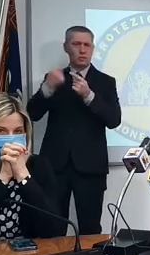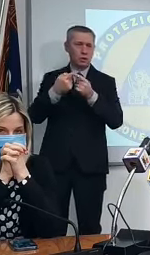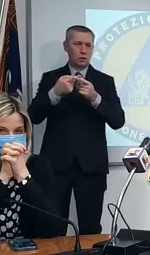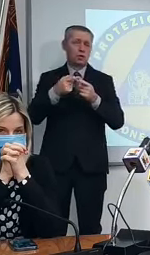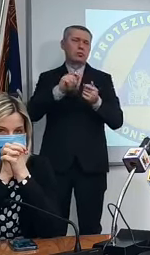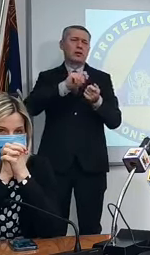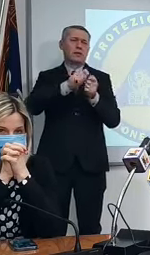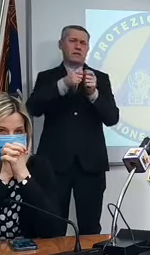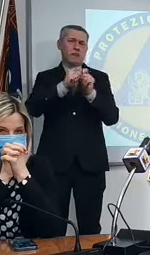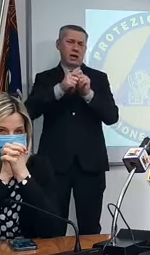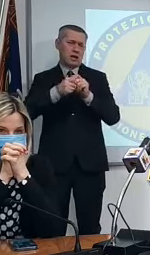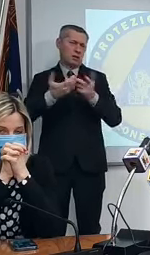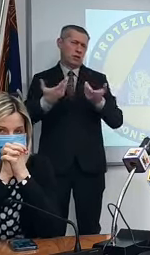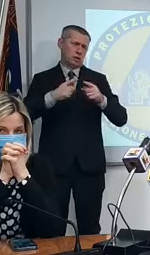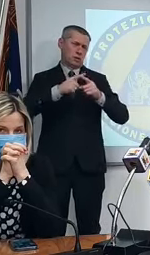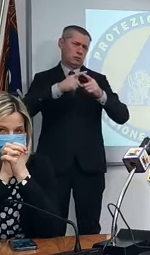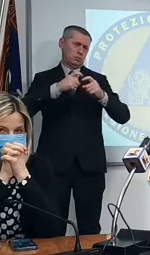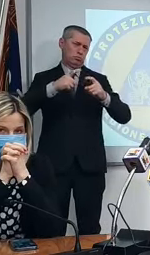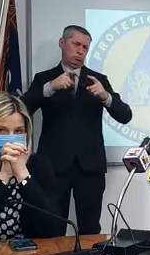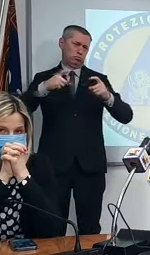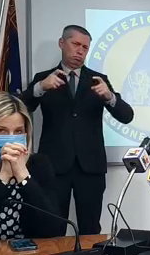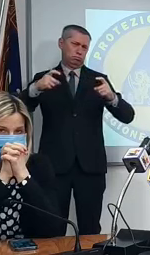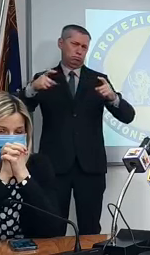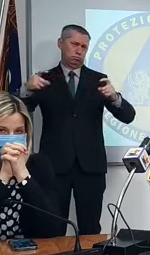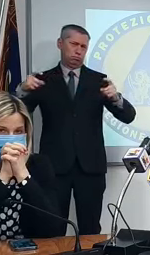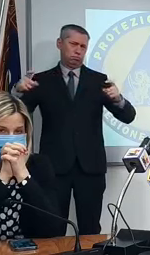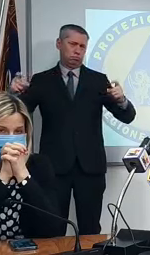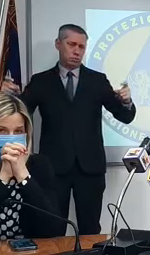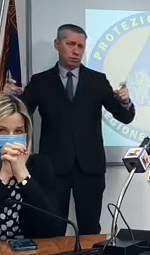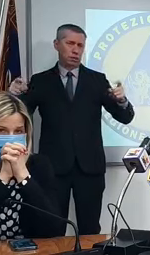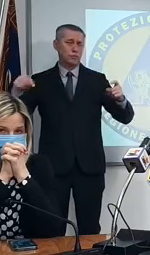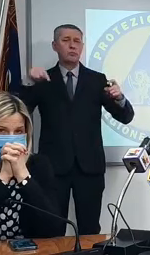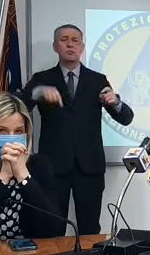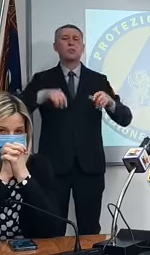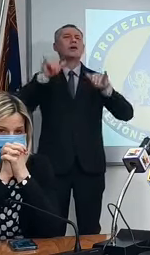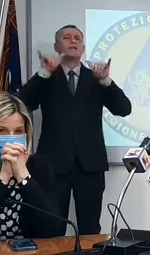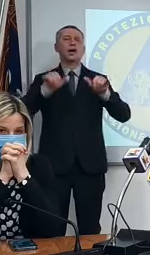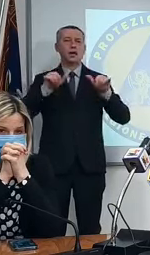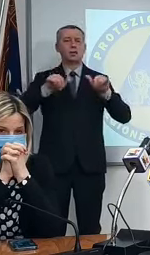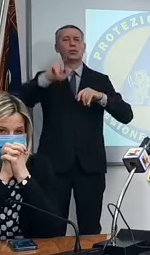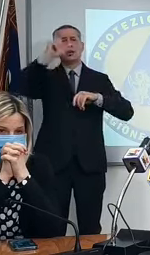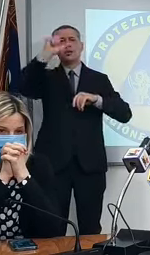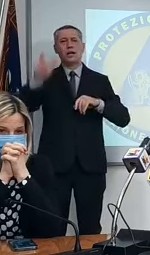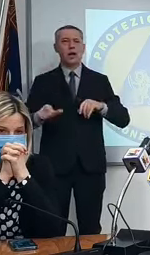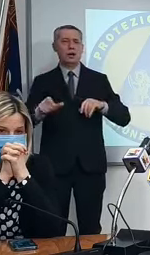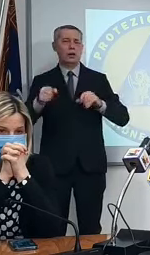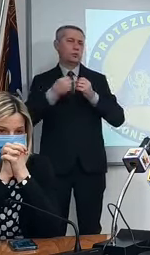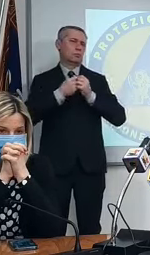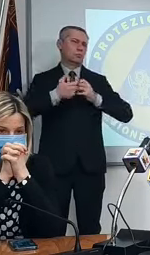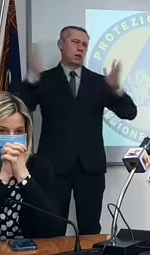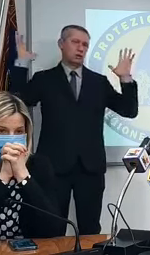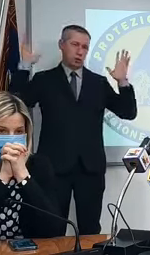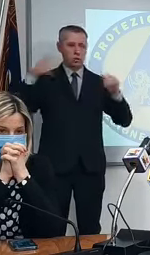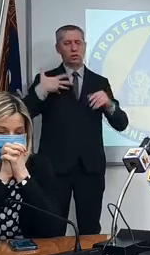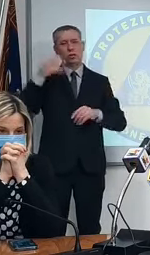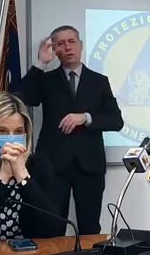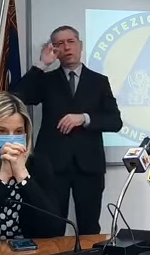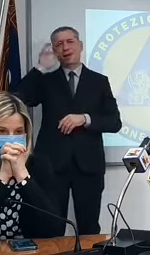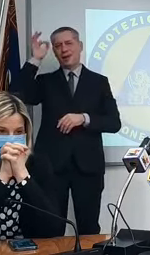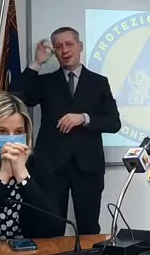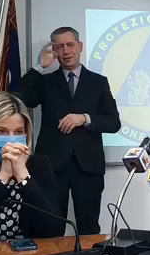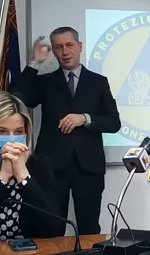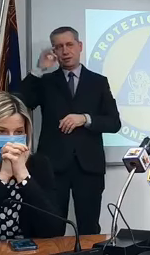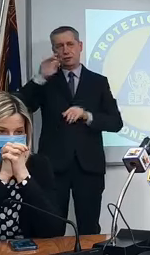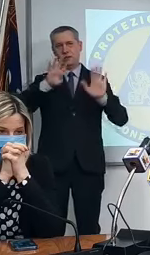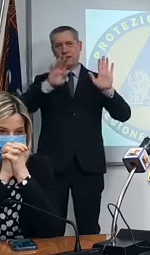sono tante oggi noi sappiamo che ubiquitaria in Veneto in Italia c'è quella inglese che passa l'86% dei casi di